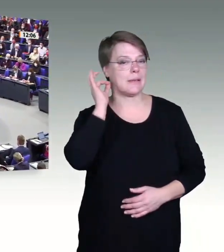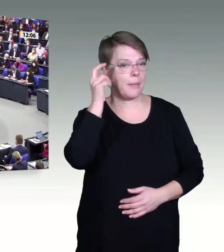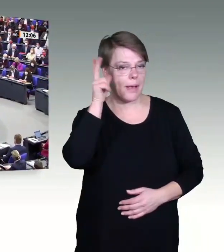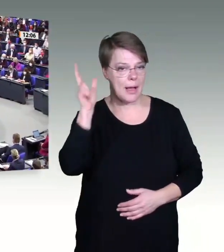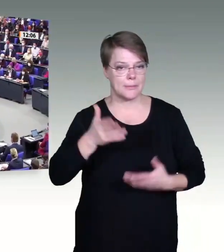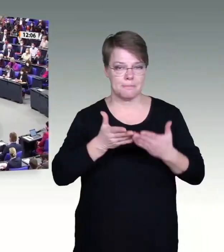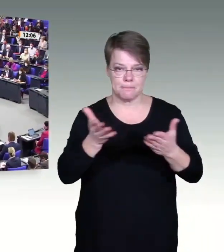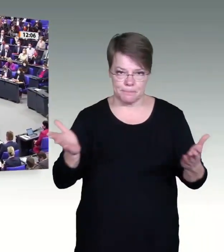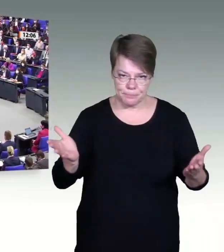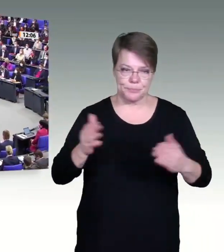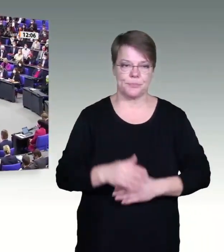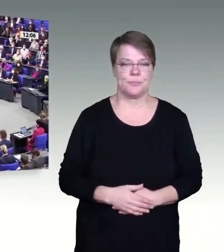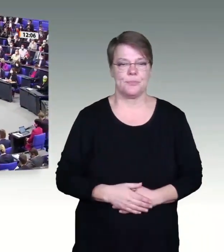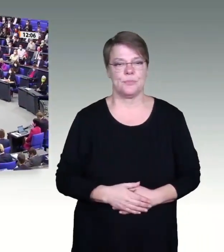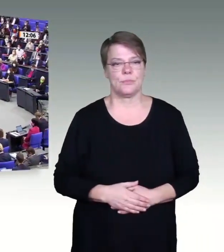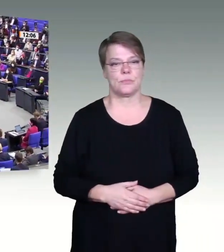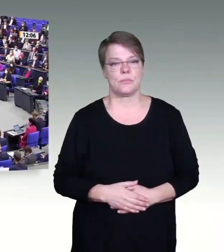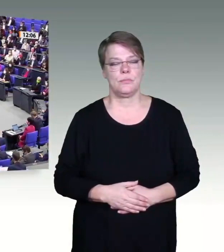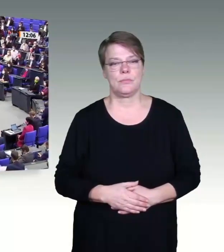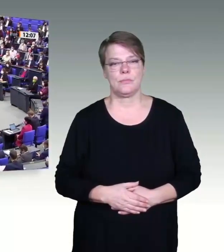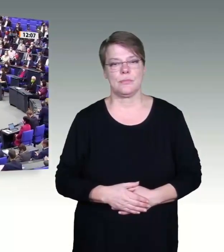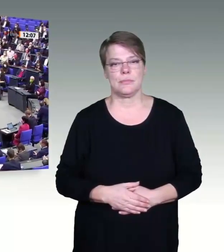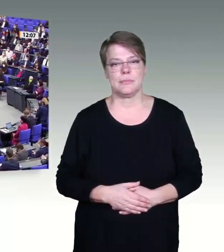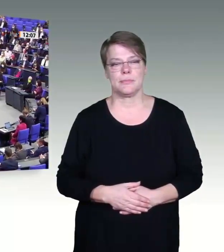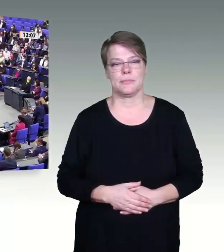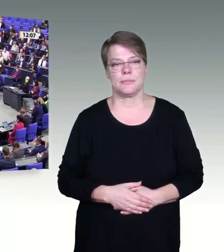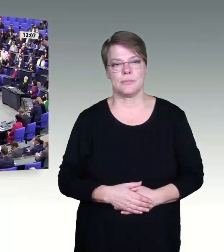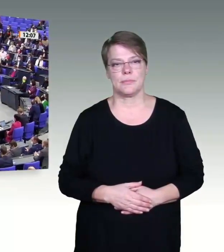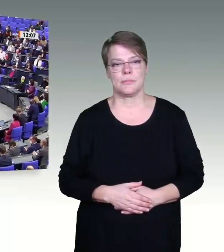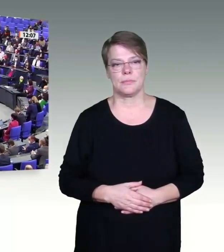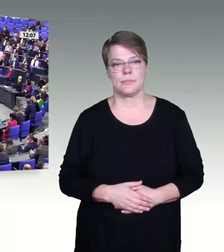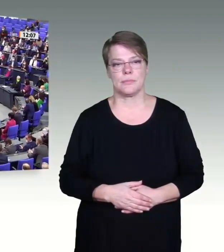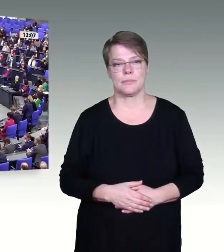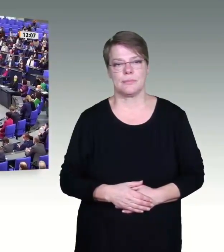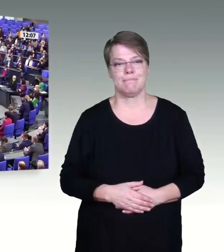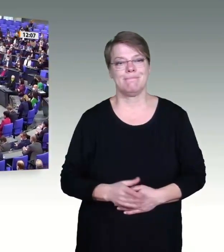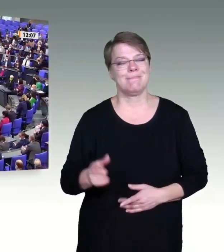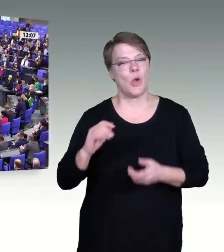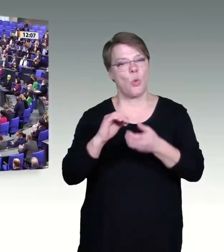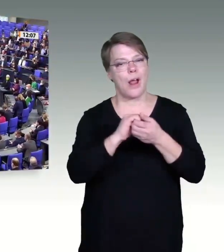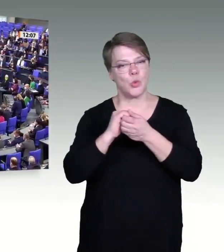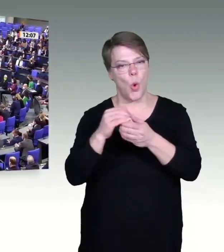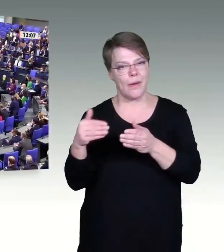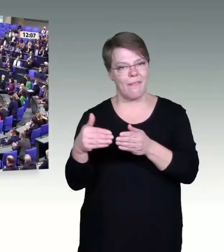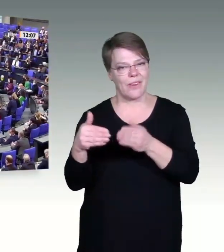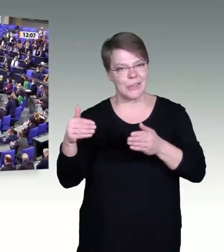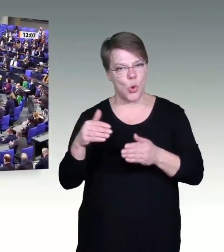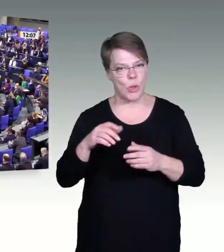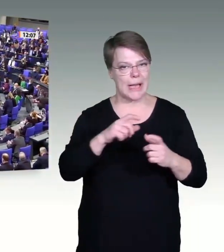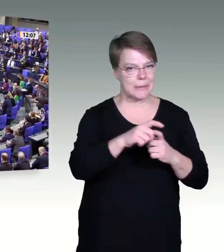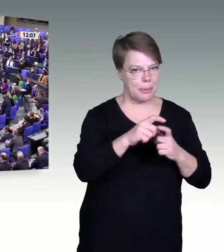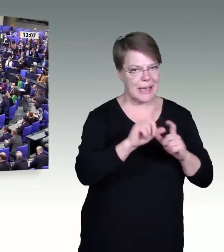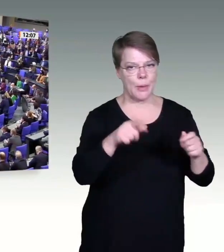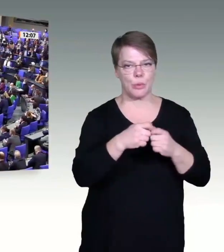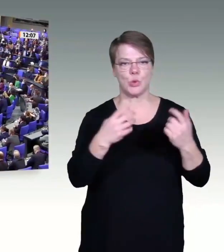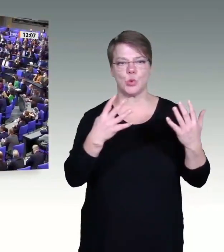Sehr geehrte Frau Präsidentin! Meine Damen und Herren! Die Koalitionsfraktionen von SPD, Bündnis 90 Die Grünen und FDP